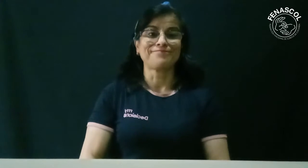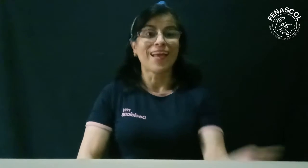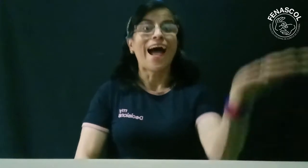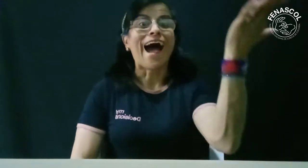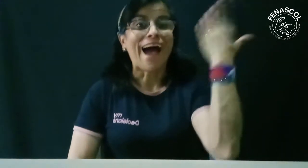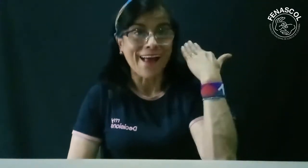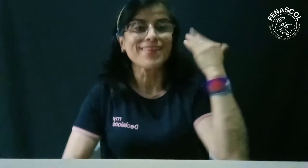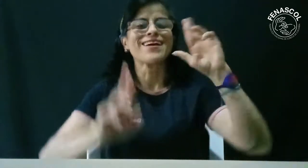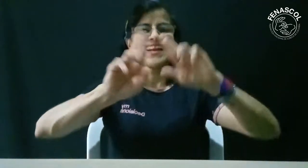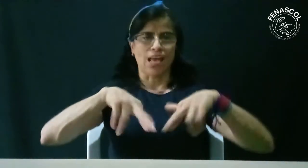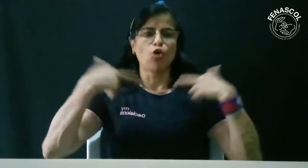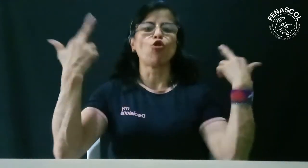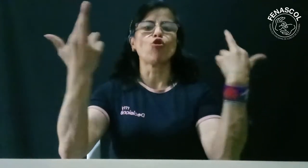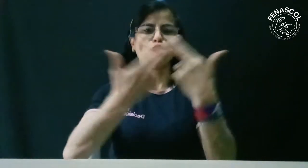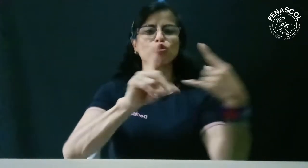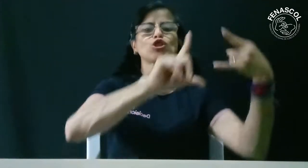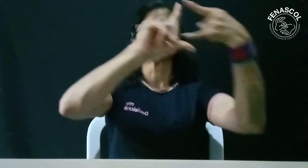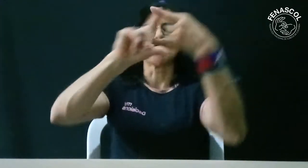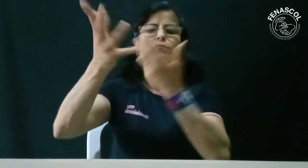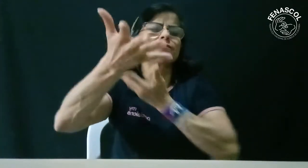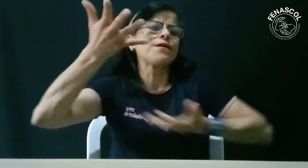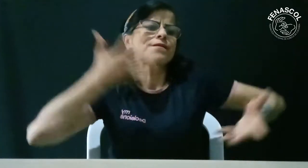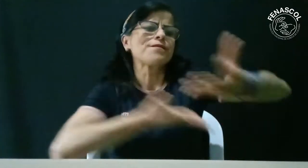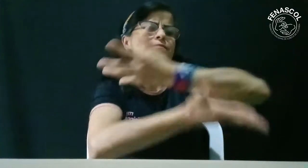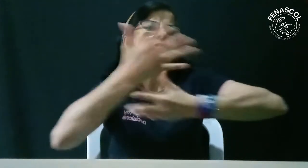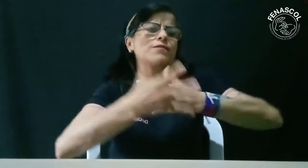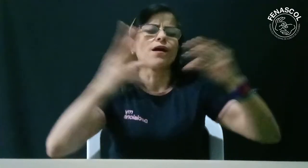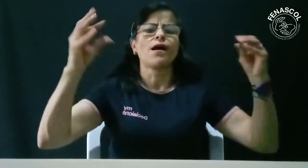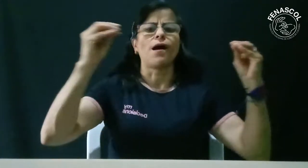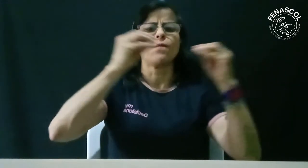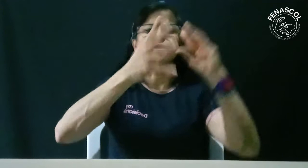Ayer tuvimos una reunión por la plataforma de Zoom en donde llegamos a unas conclusiones.